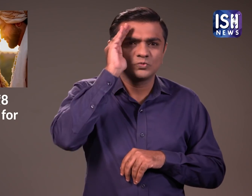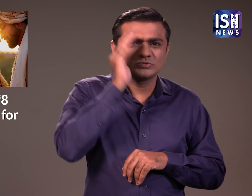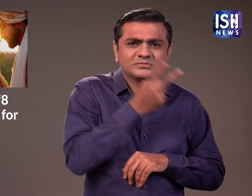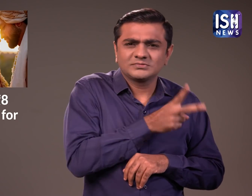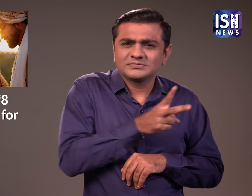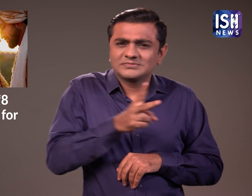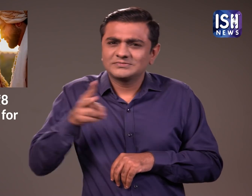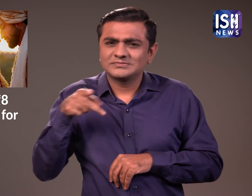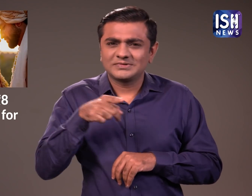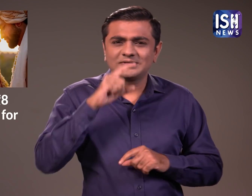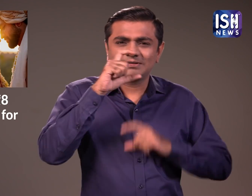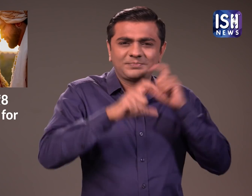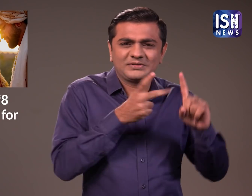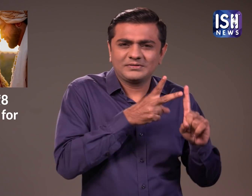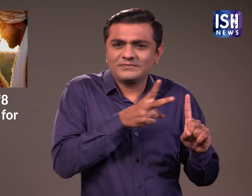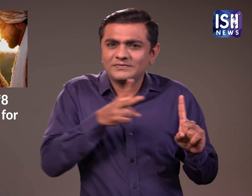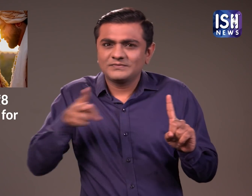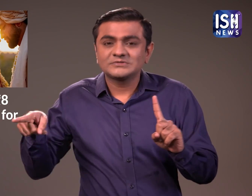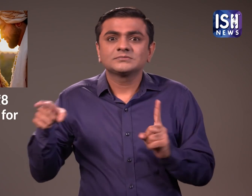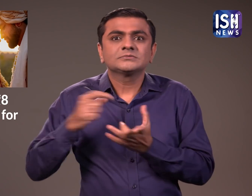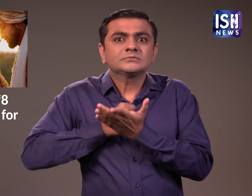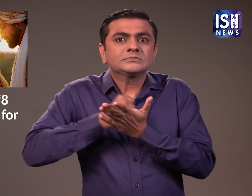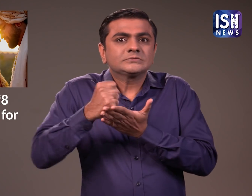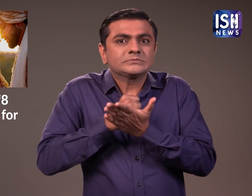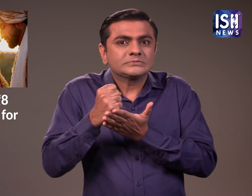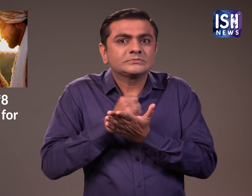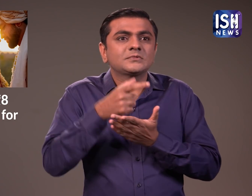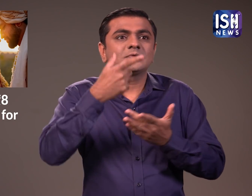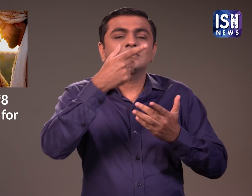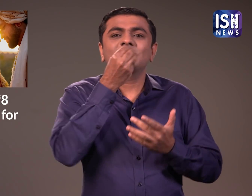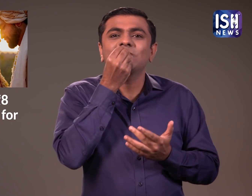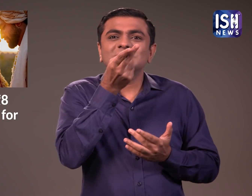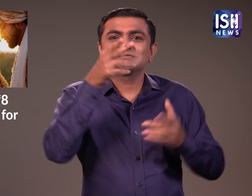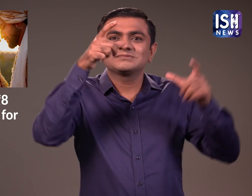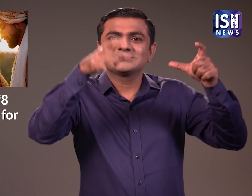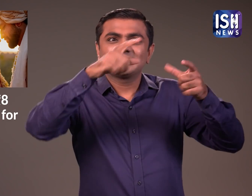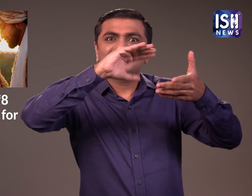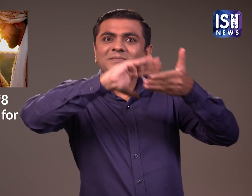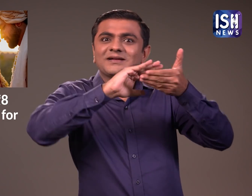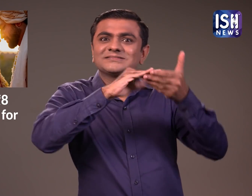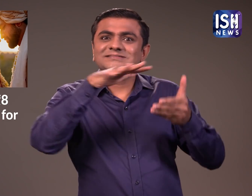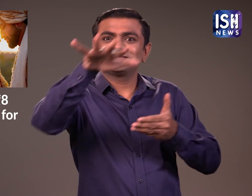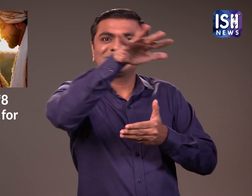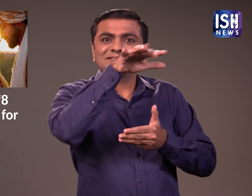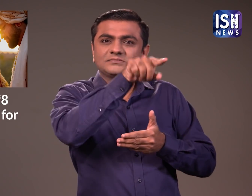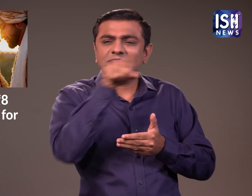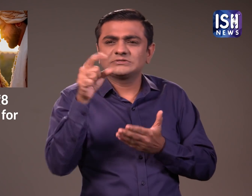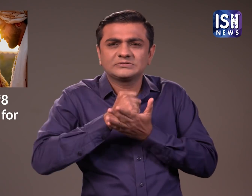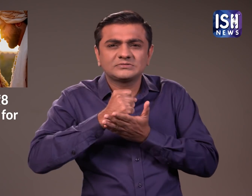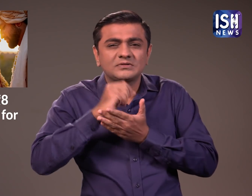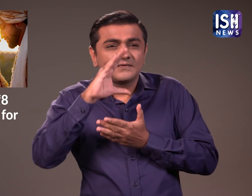विबिनम मीडिया चैनलों ने अपनी पूरी कोशिश की लेकिन उनकी शादी की तस्वीरे खीचने में असफल रहे